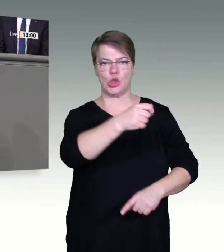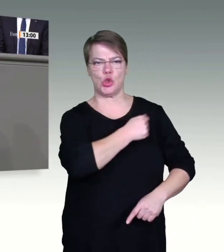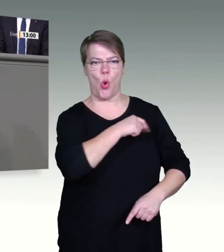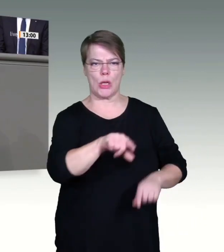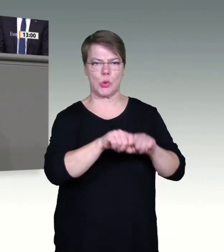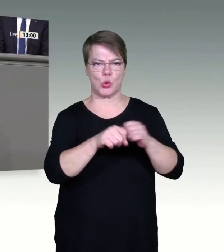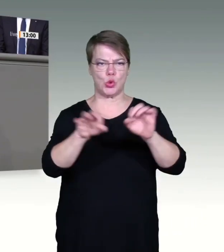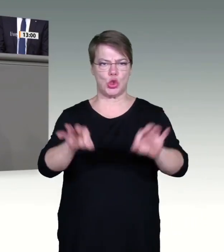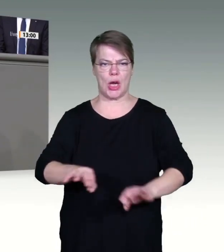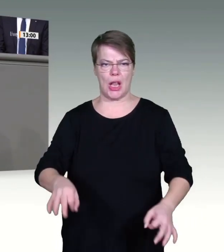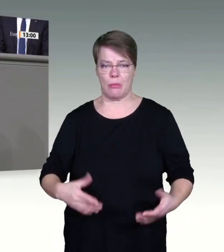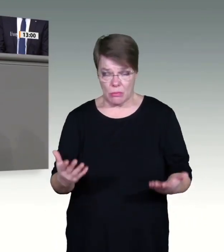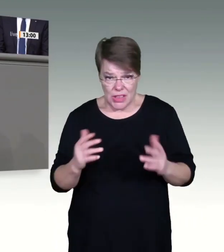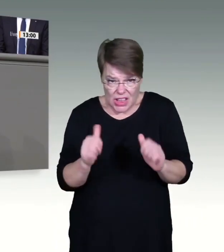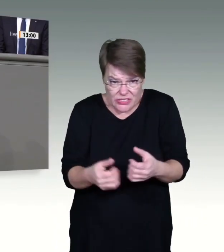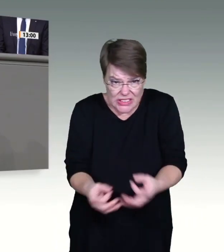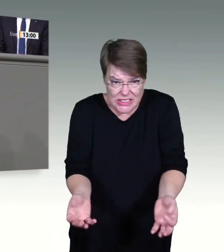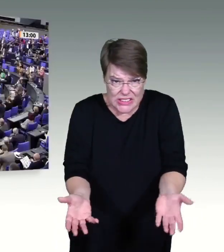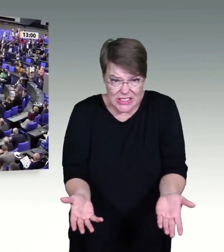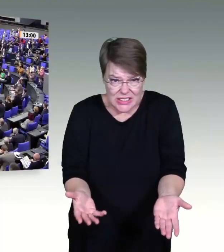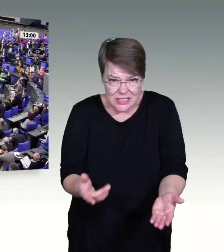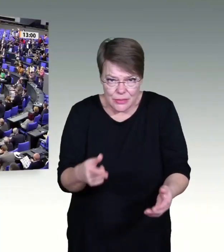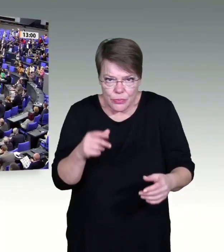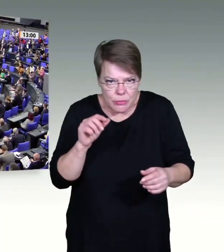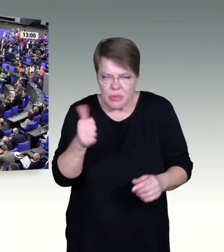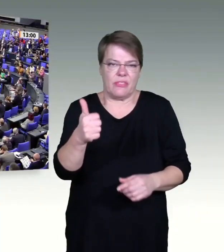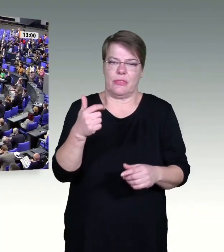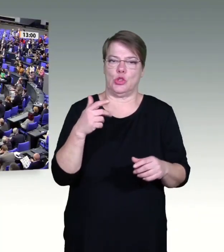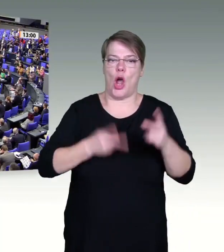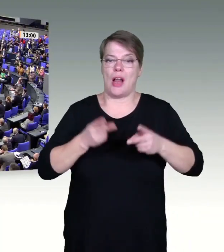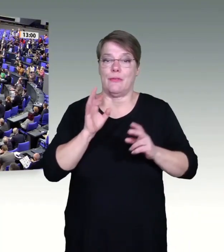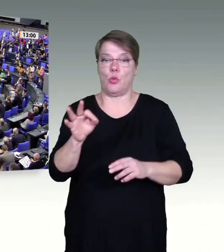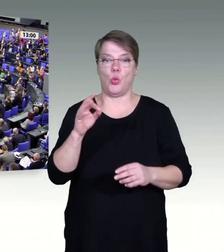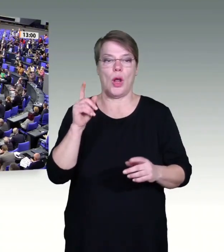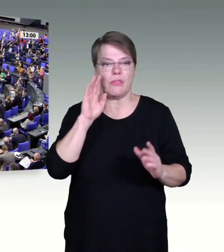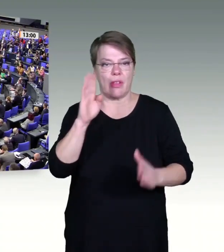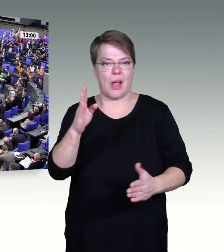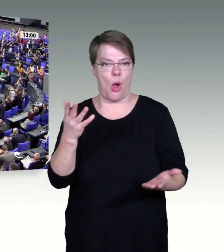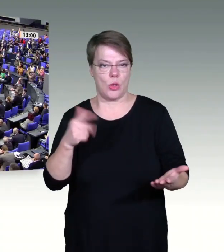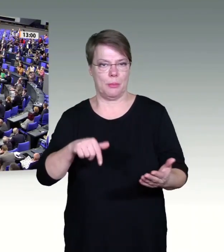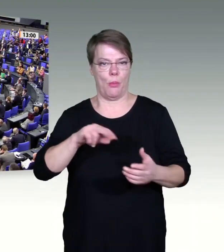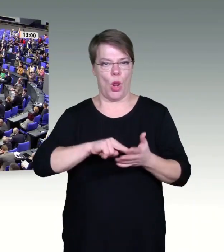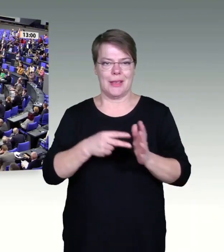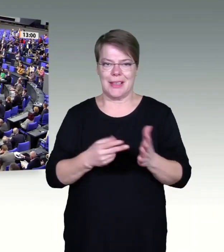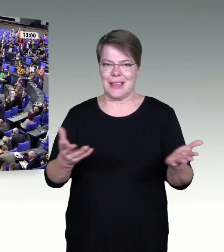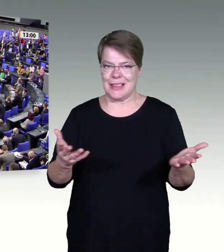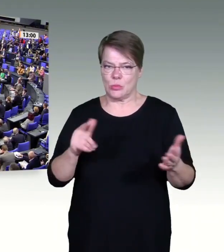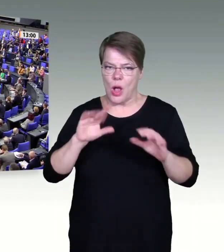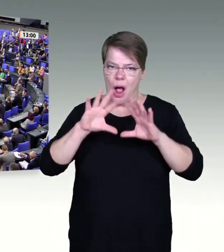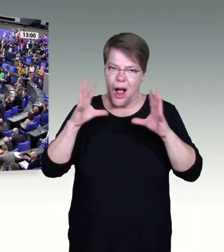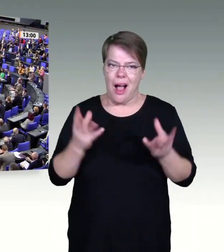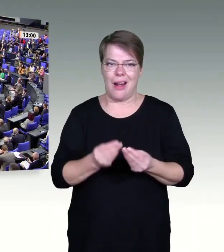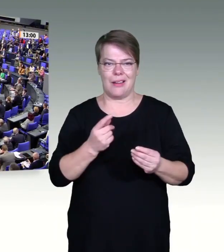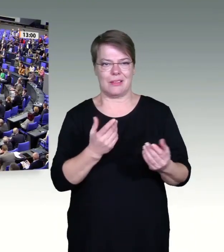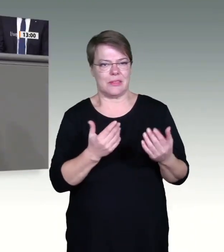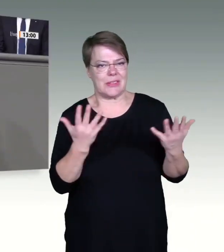Schutzinstrumente, die wir früher gebraucht hätten, die dieses Land nach vorne gebracht hätten, die nicht nach vorne gebracht wurden, weil sie gefehlt haben. Von too little